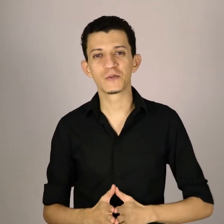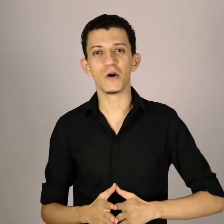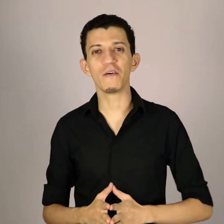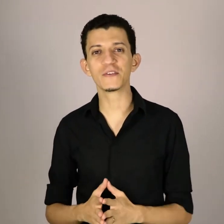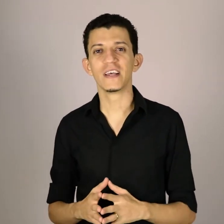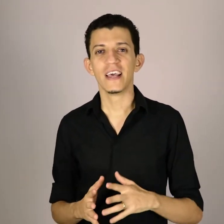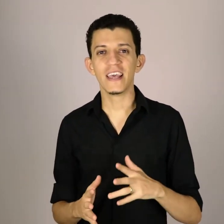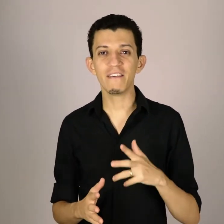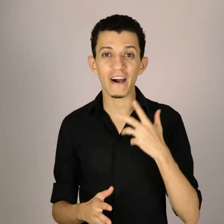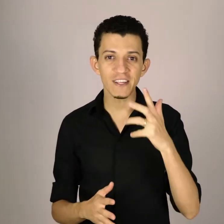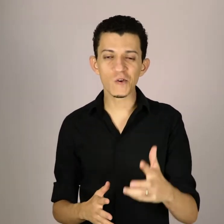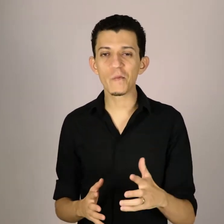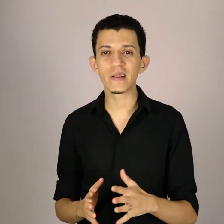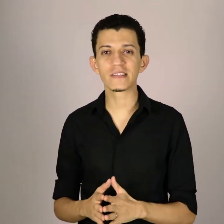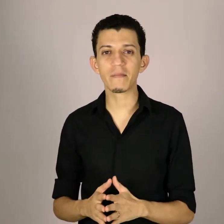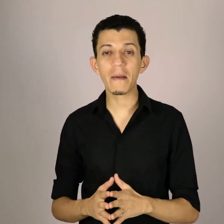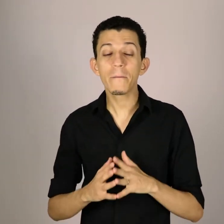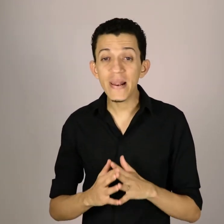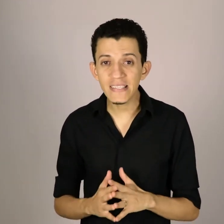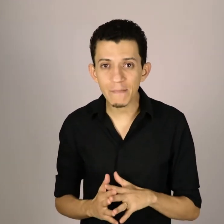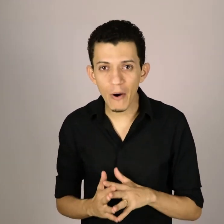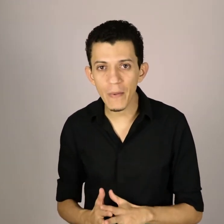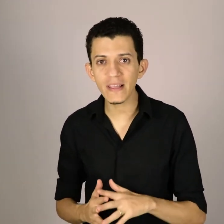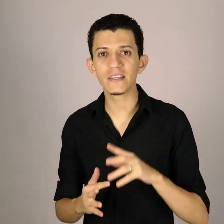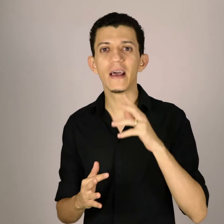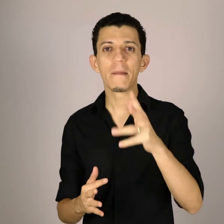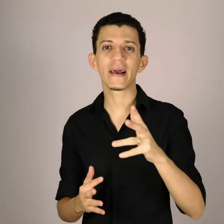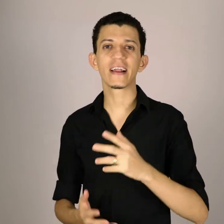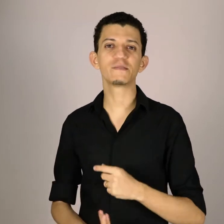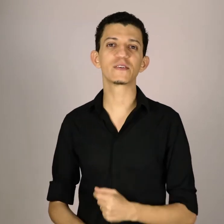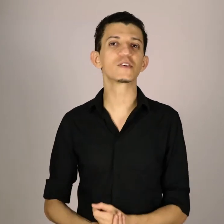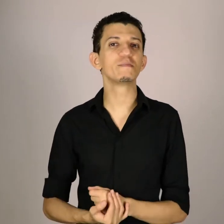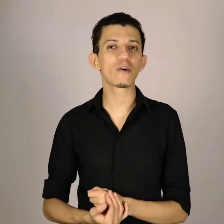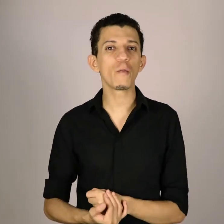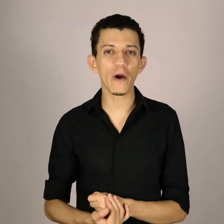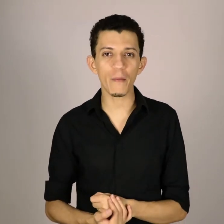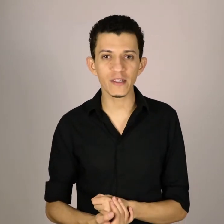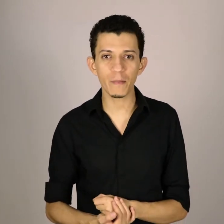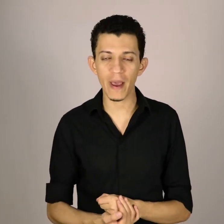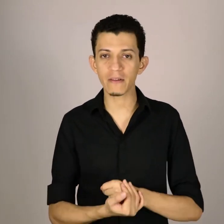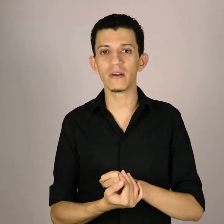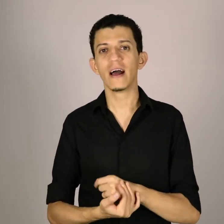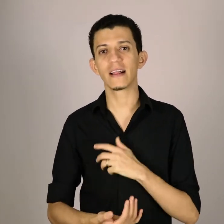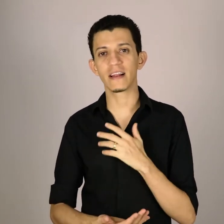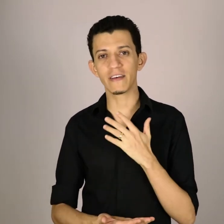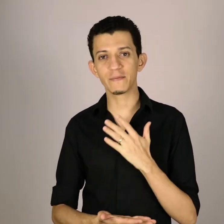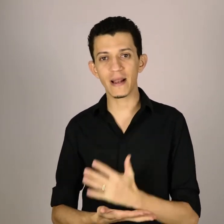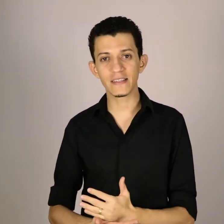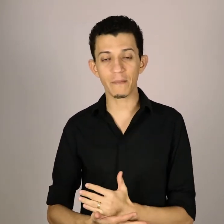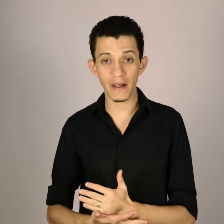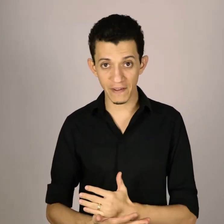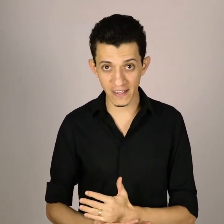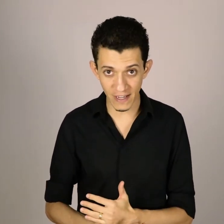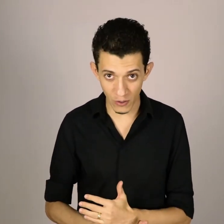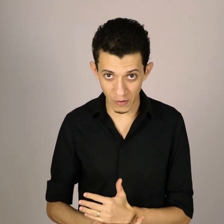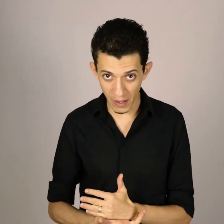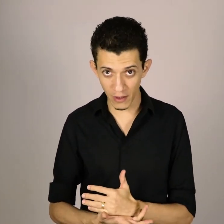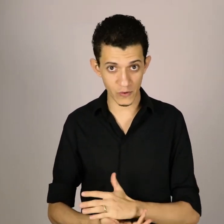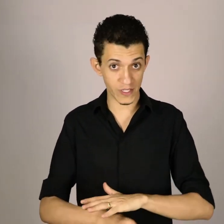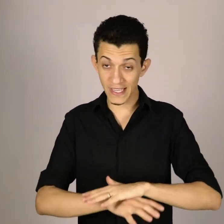novos e várias surpresas também, principalmente para aquelas pessoas que me acompanham mais de perto, através da minha lista preferencial de e-mails. Se você ainda